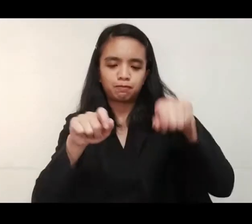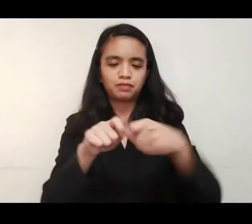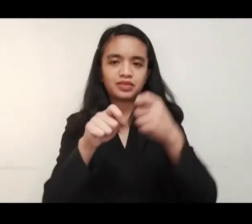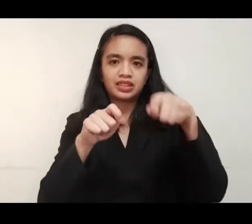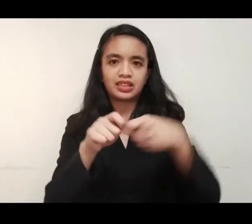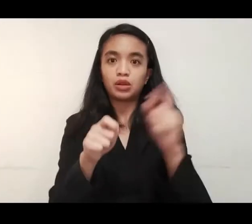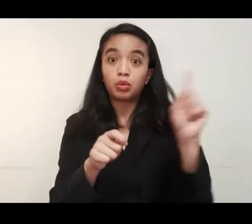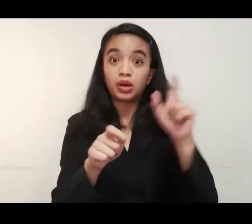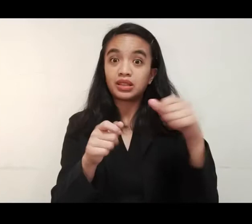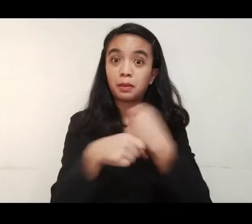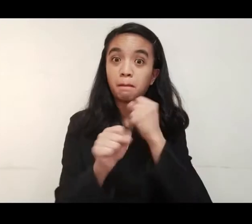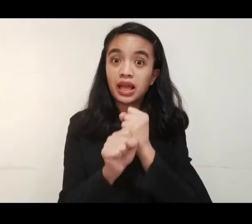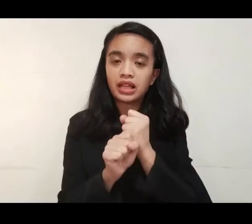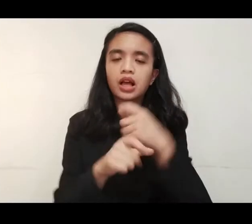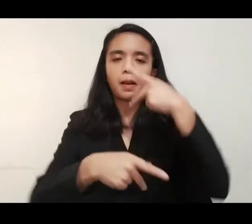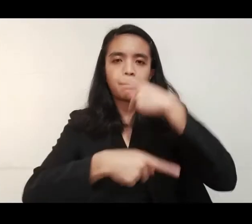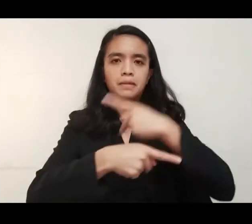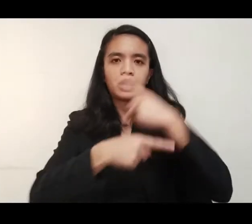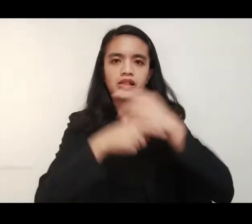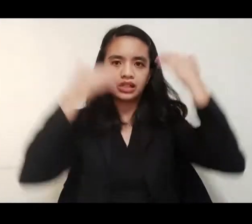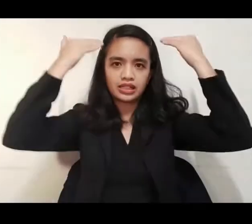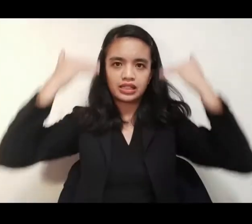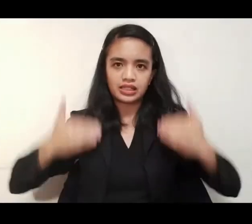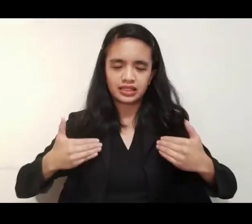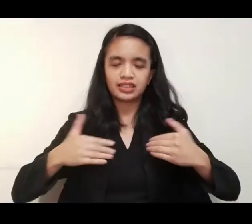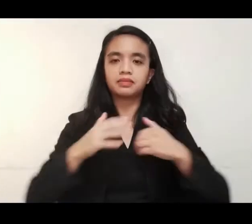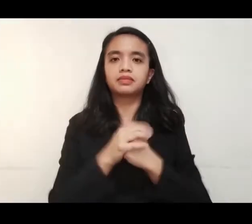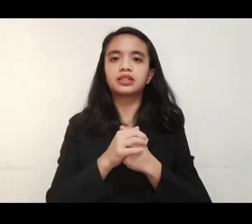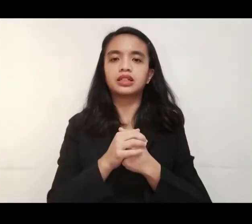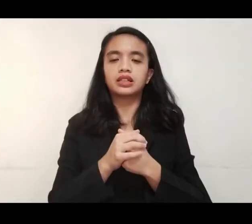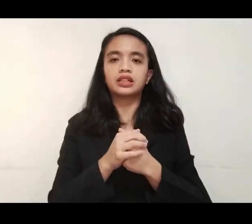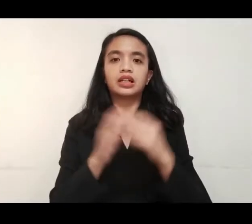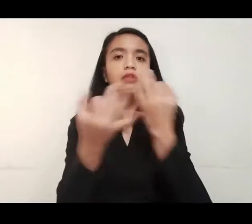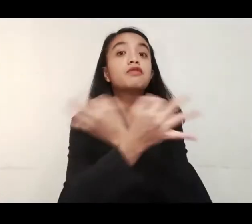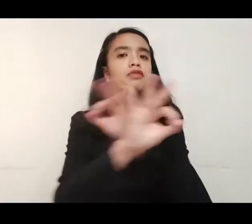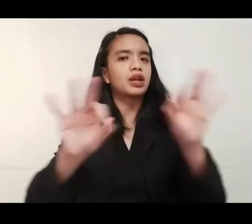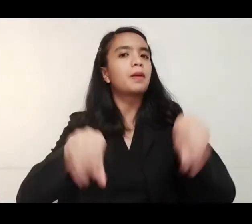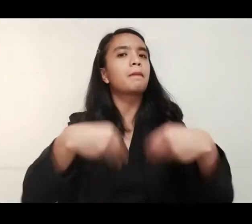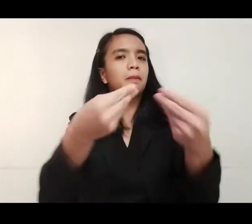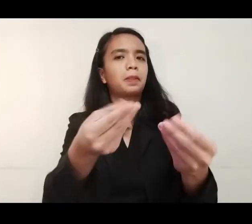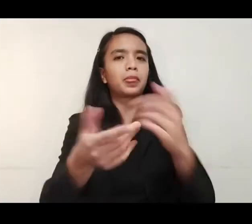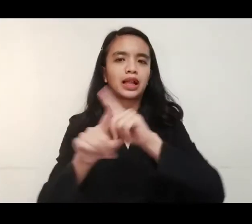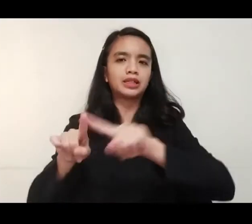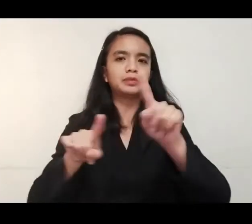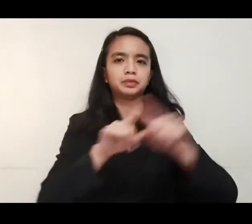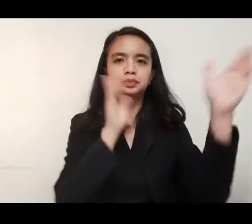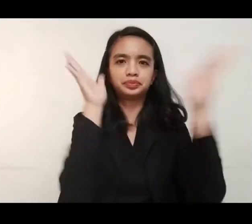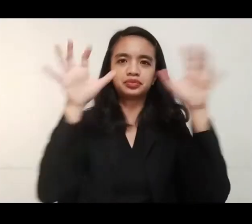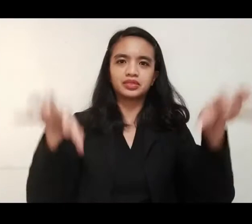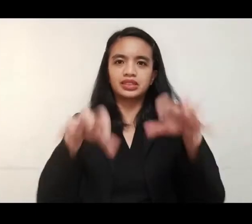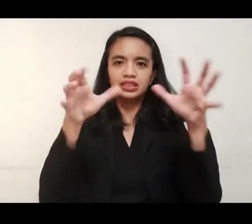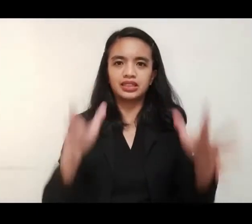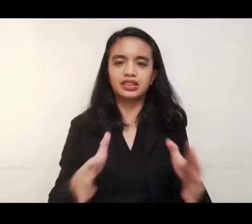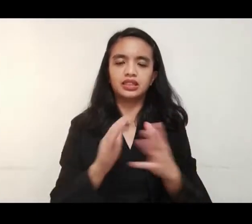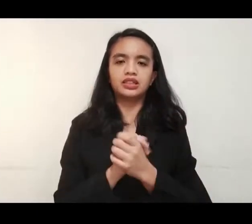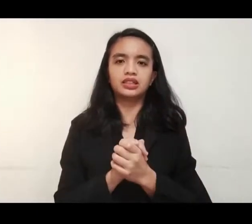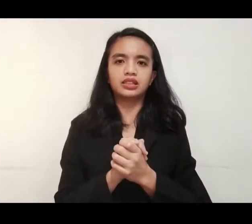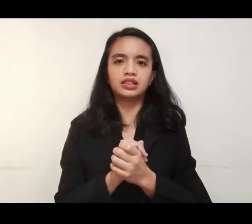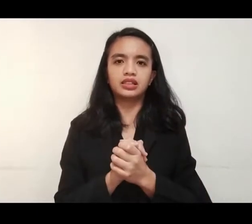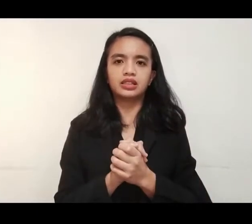kanyang talento sa pananahi, gumagawa siya ng mga personal protective equipment o PPEs at libre ibinibigay sa mga frontliner.